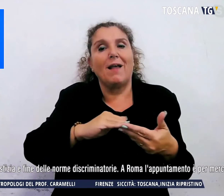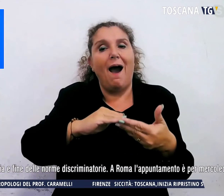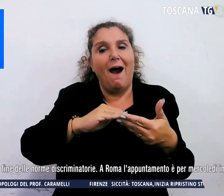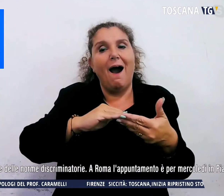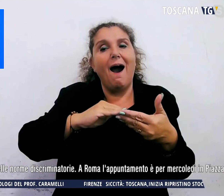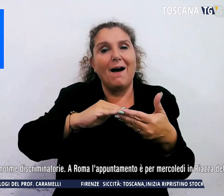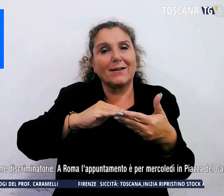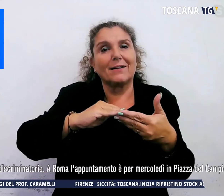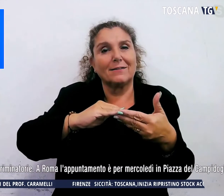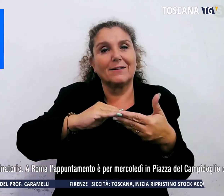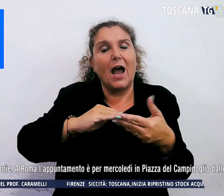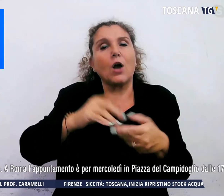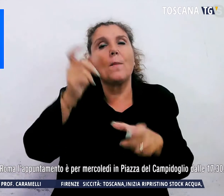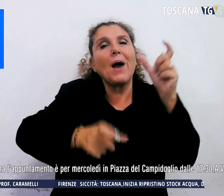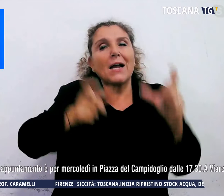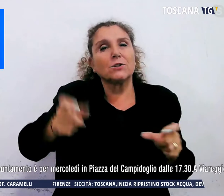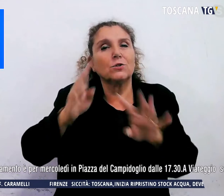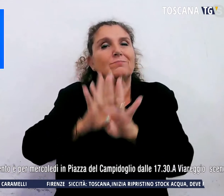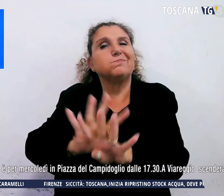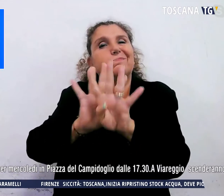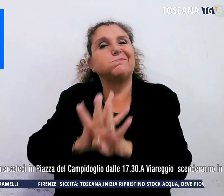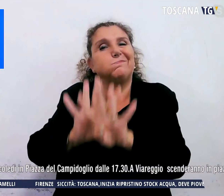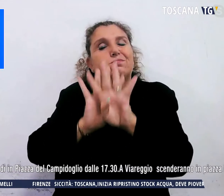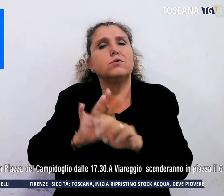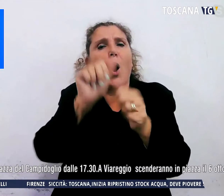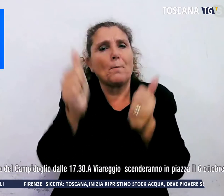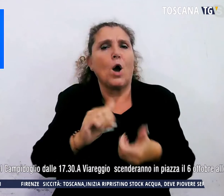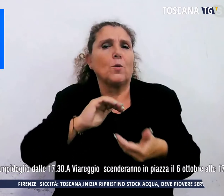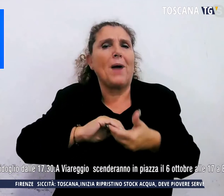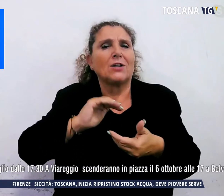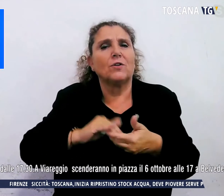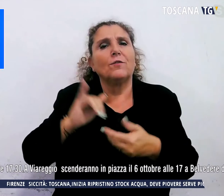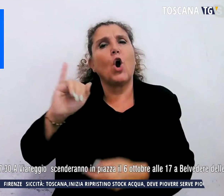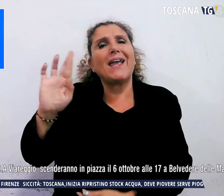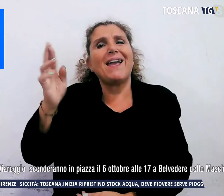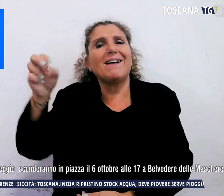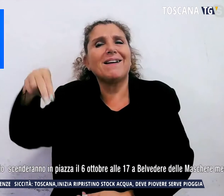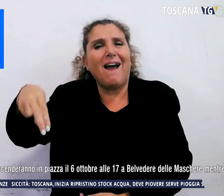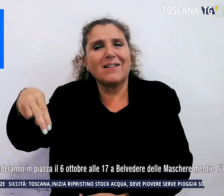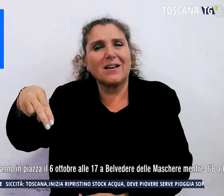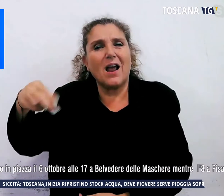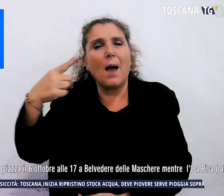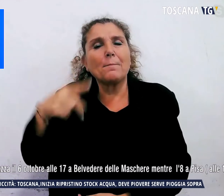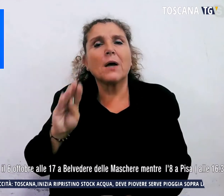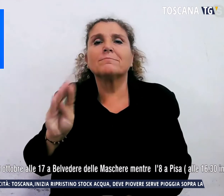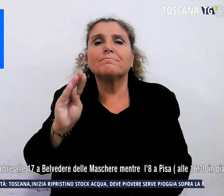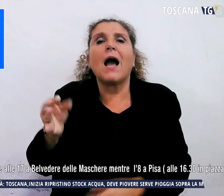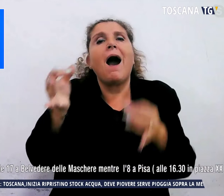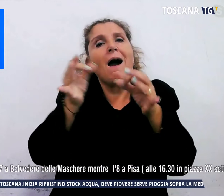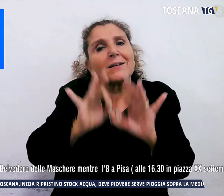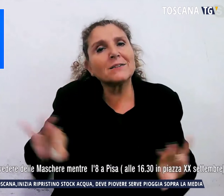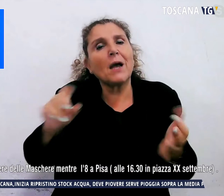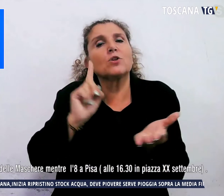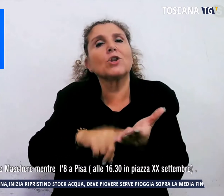manifestando in modo pacifico in Iran per chiedere rispetto dei diritti umani,